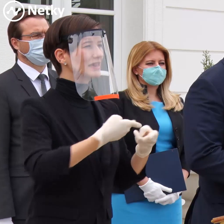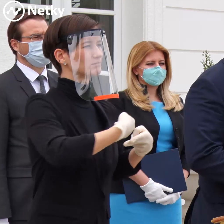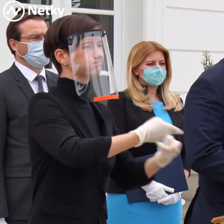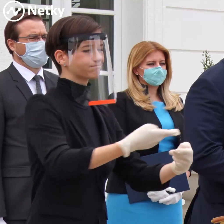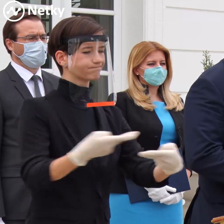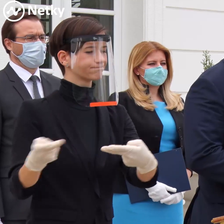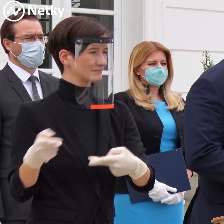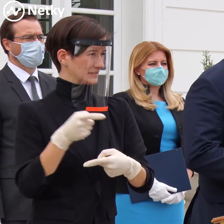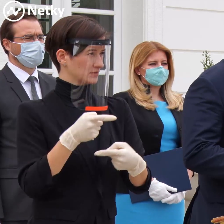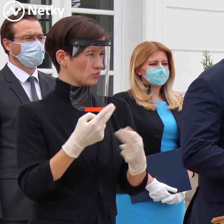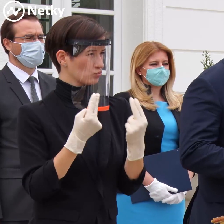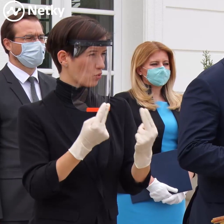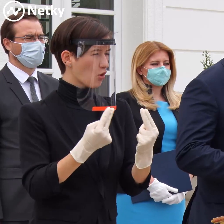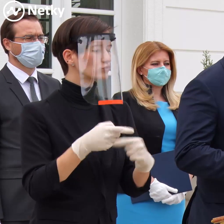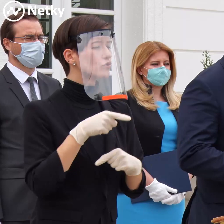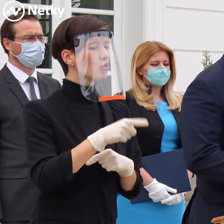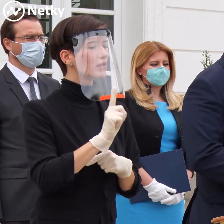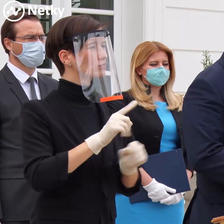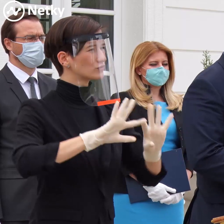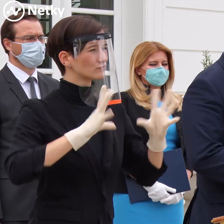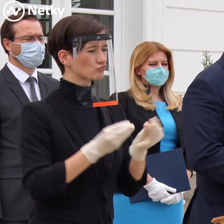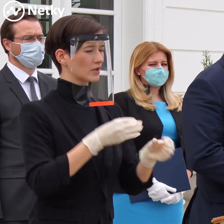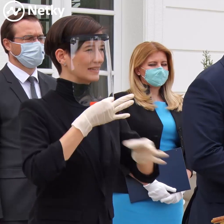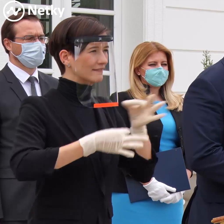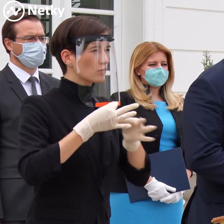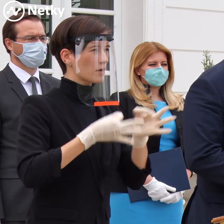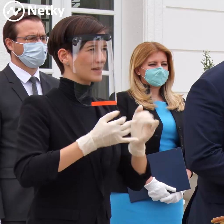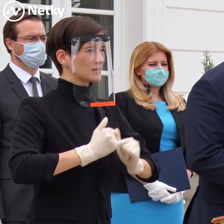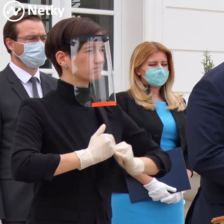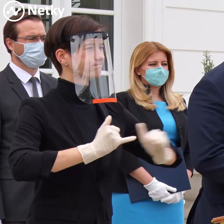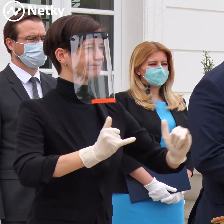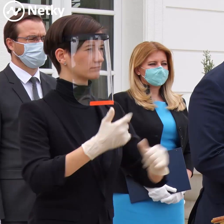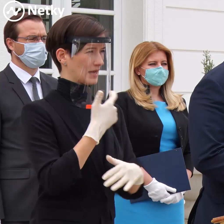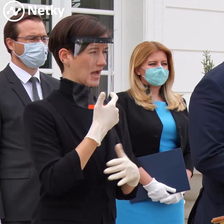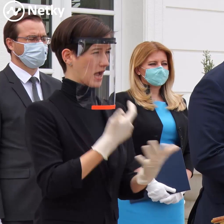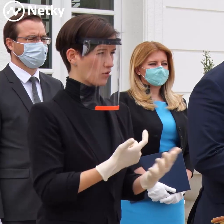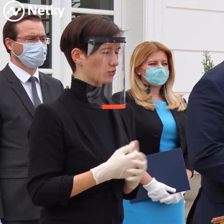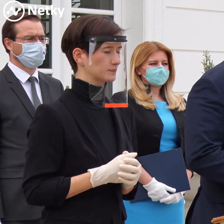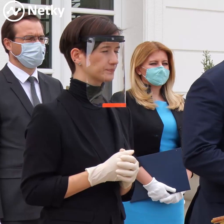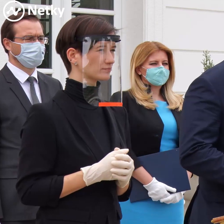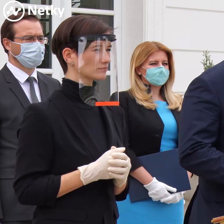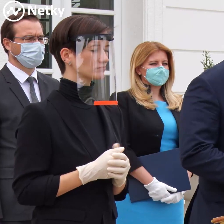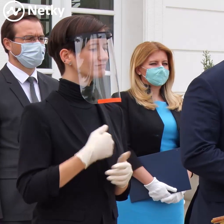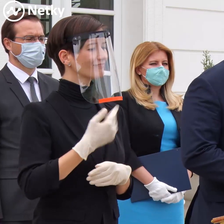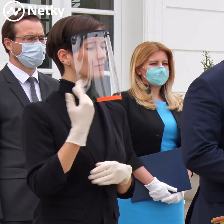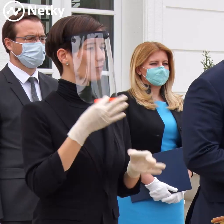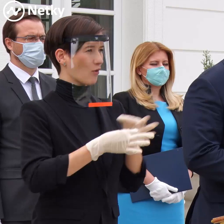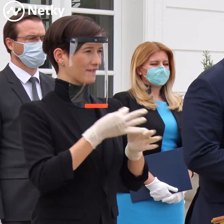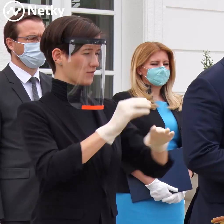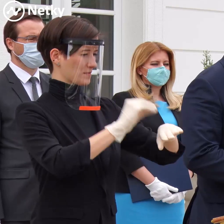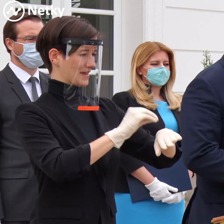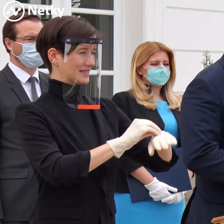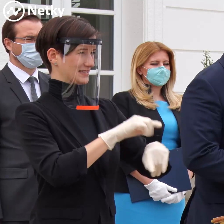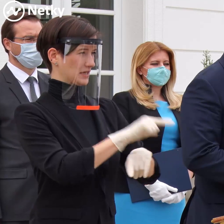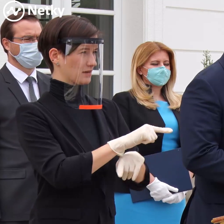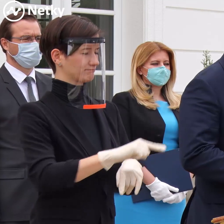informácie o tom, ako sa tento problém postupne rieši. Informoval som pani prezidentku, že